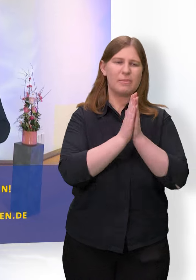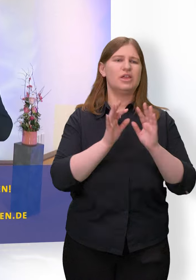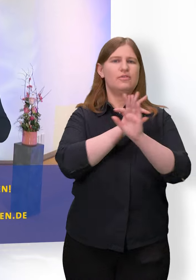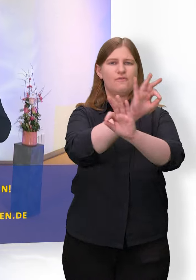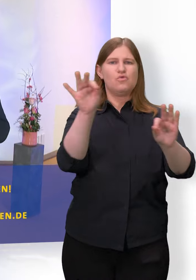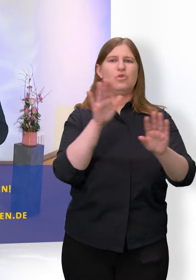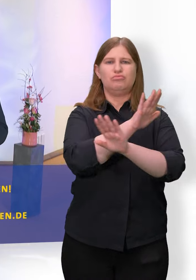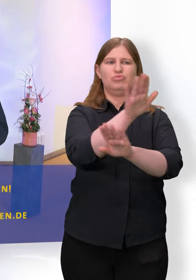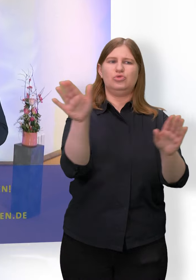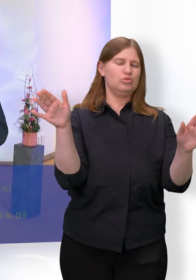Gott mit Ihnen.